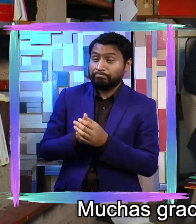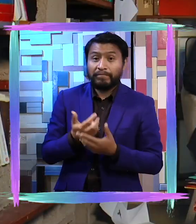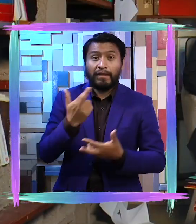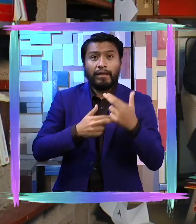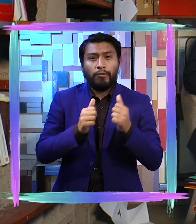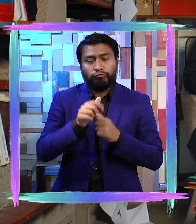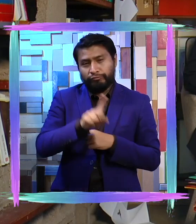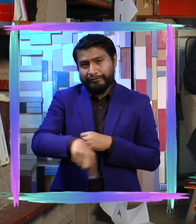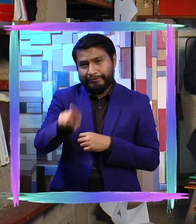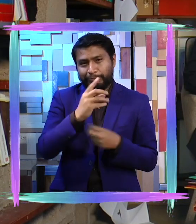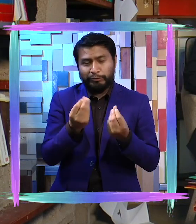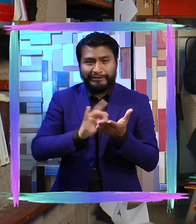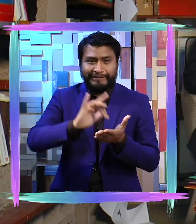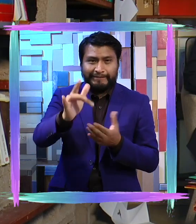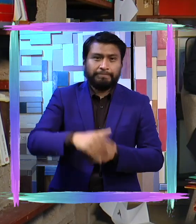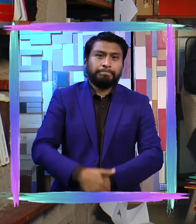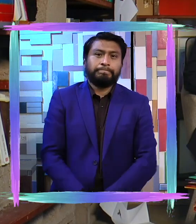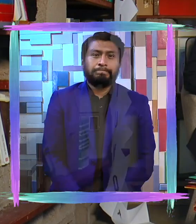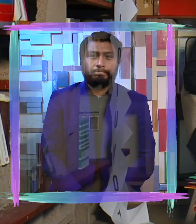con ustedes. Muchas gracias.